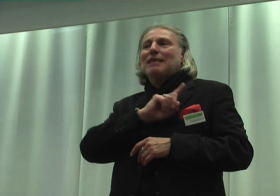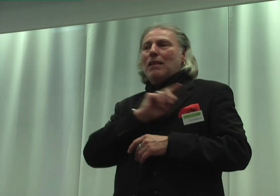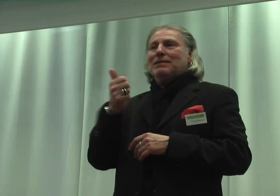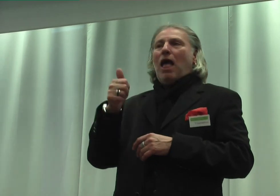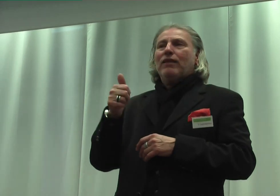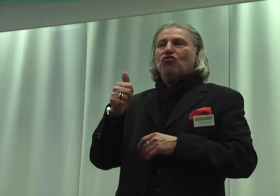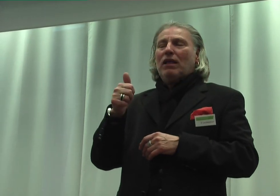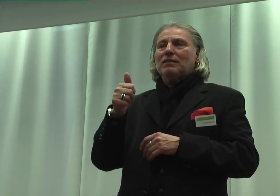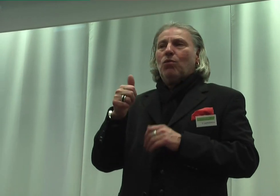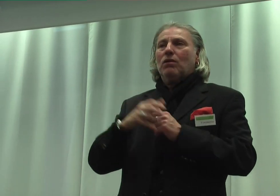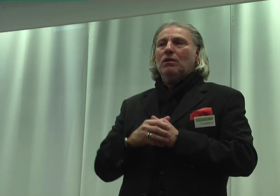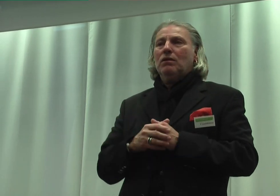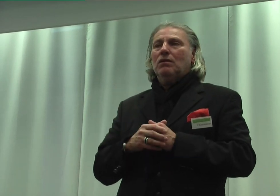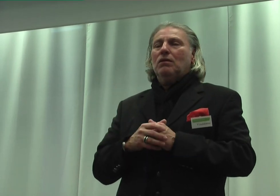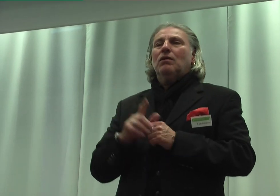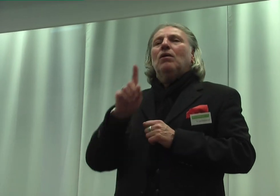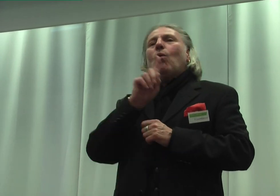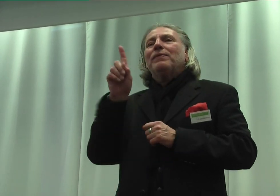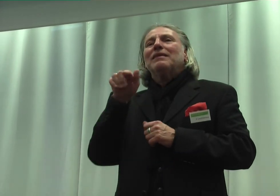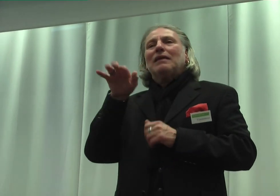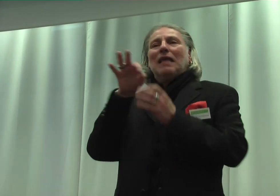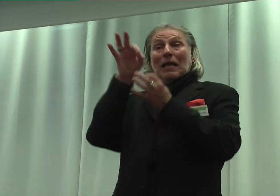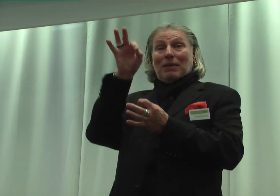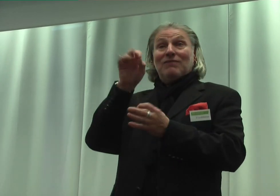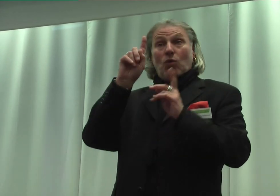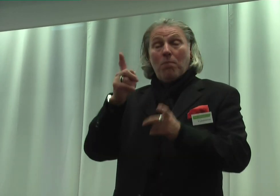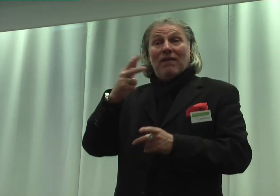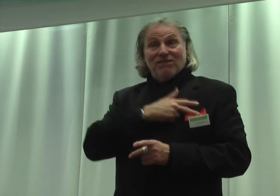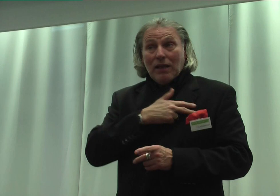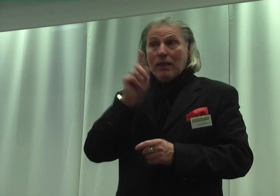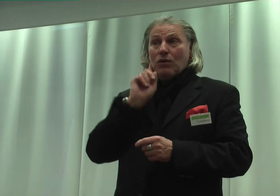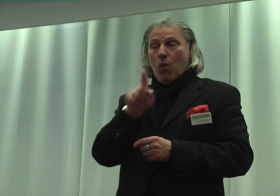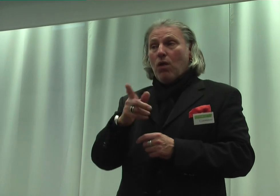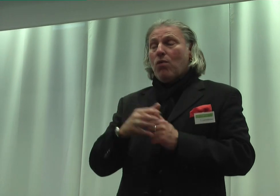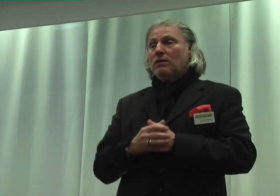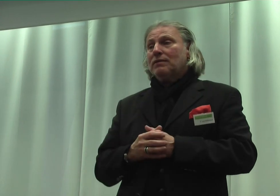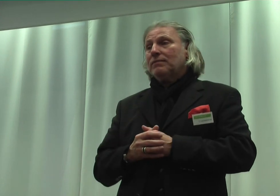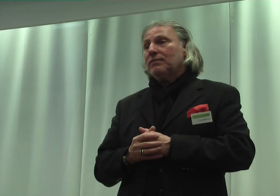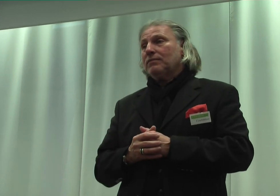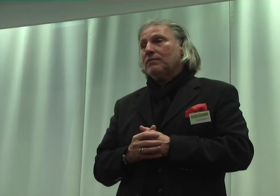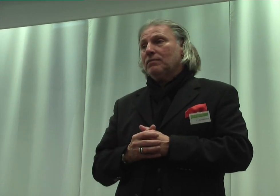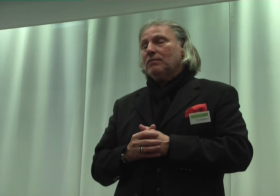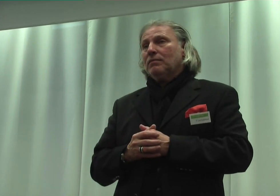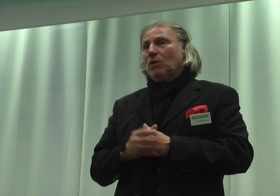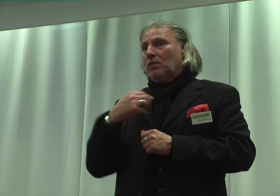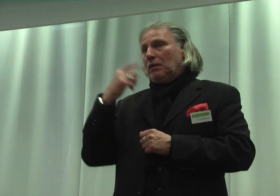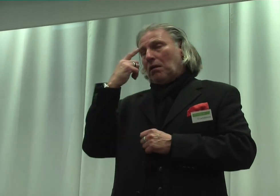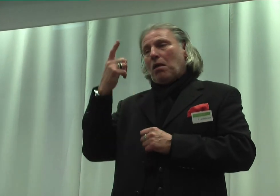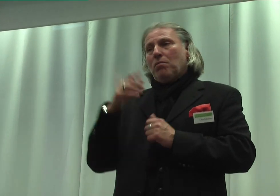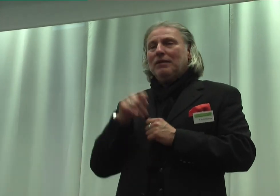das Gemessenheit, ob der Praxis gehörlosen ist. Und ich glaube, das ist auch der richtige